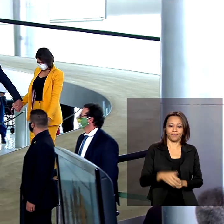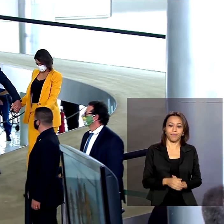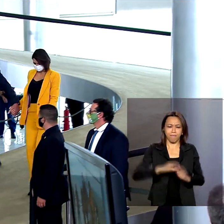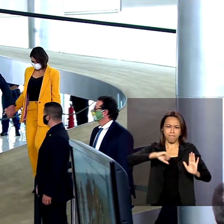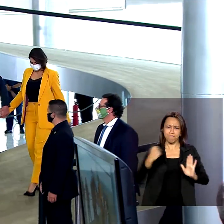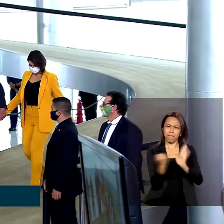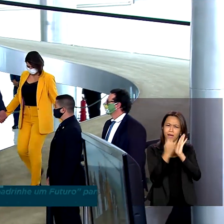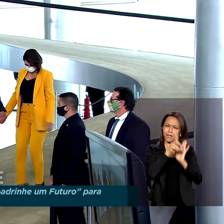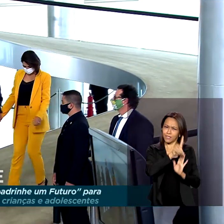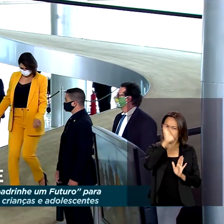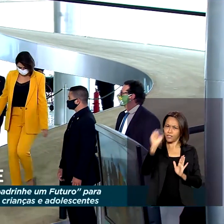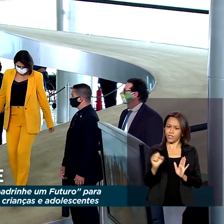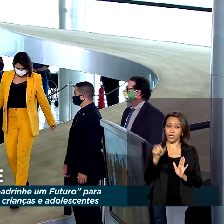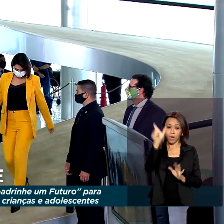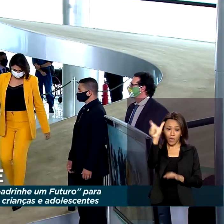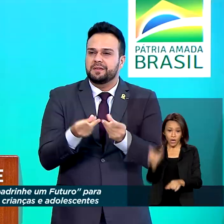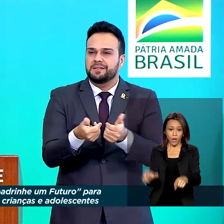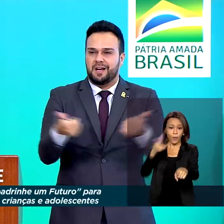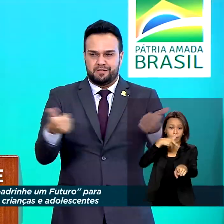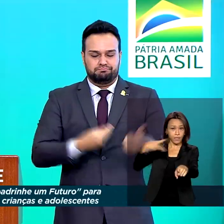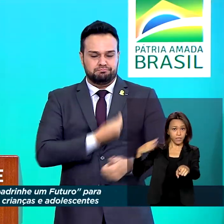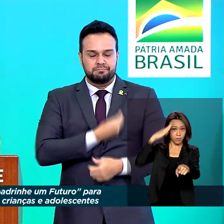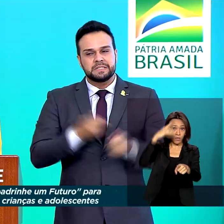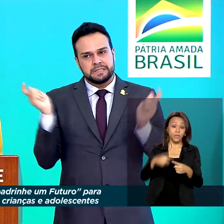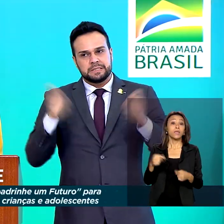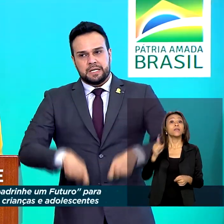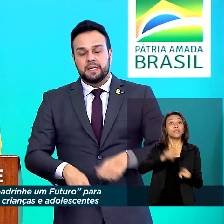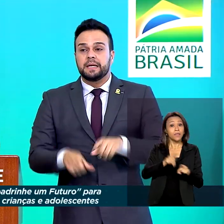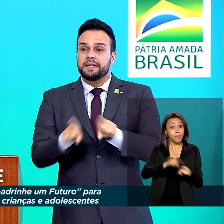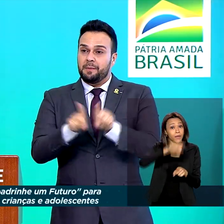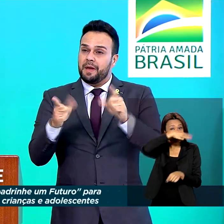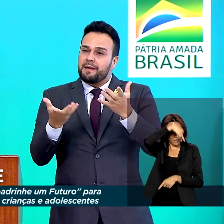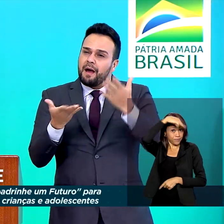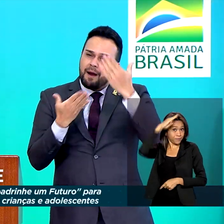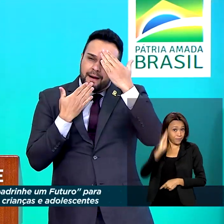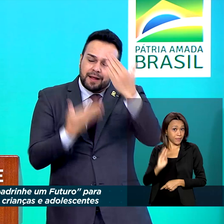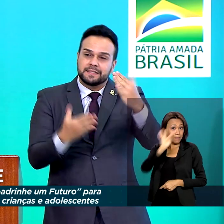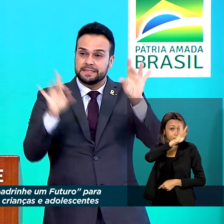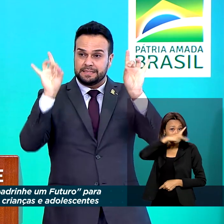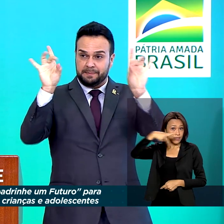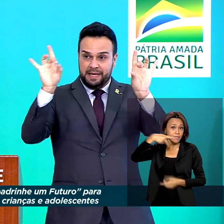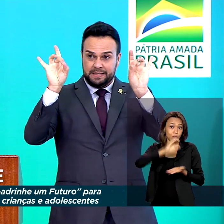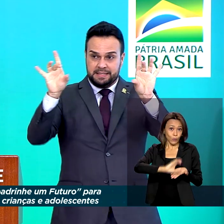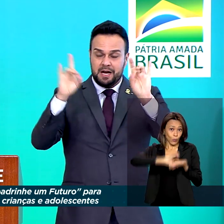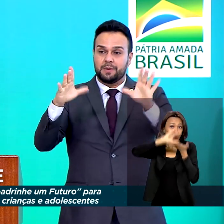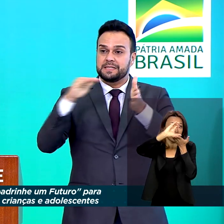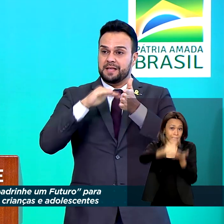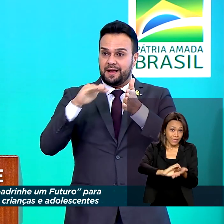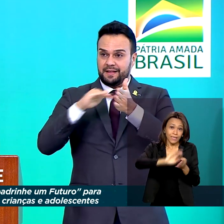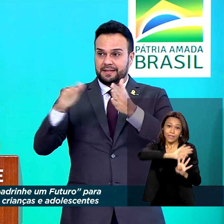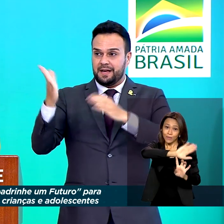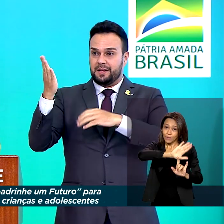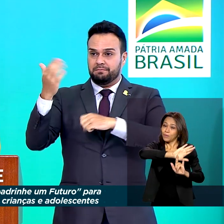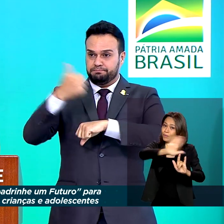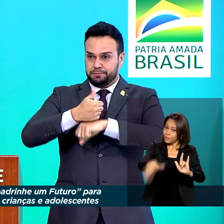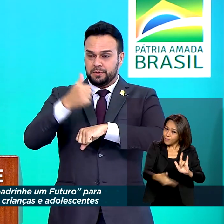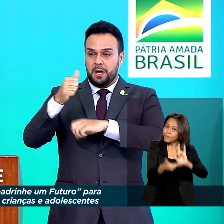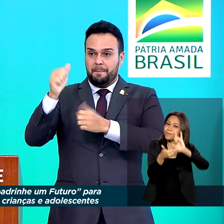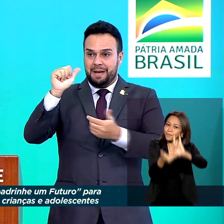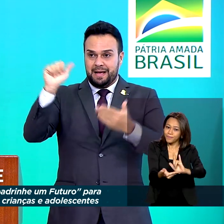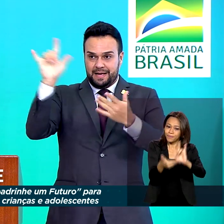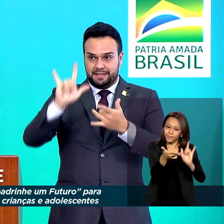a data, o presidente Jair Bolsonaro e a primeira dama e presidente do conselho do programa Pátria Voluntária,